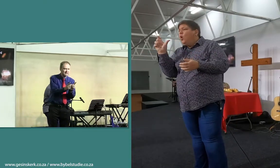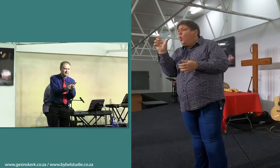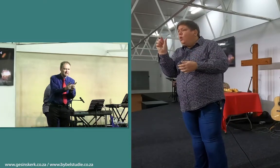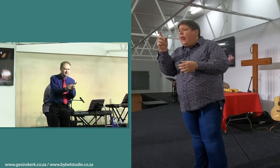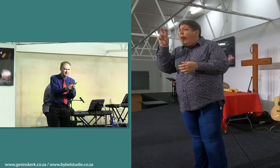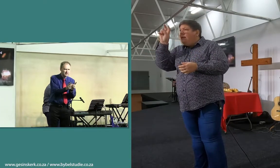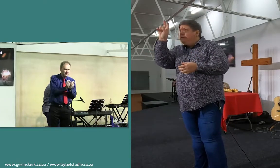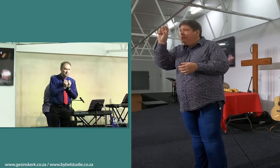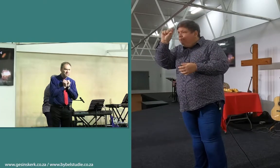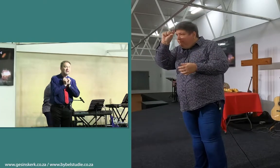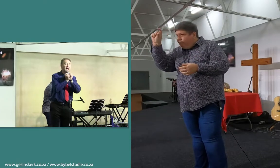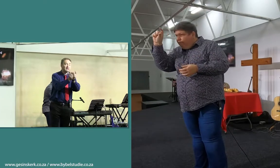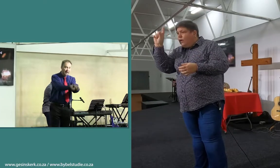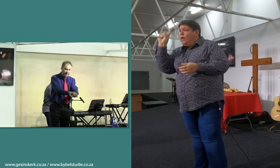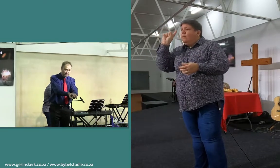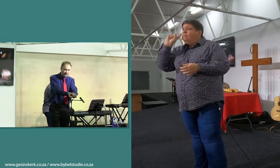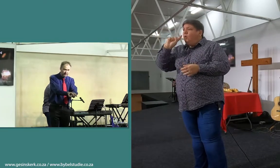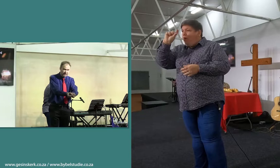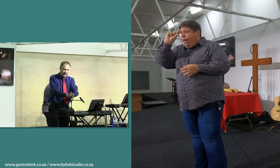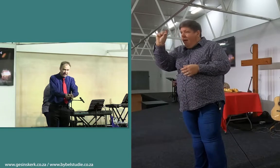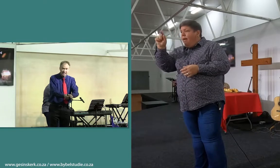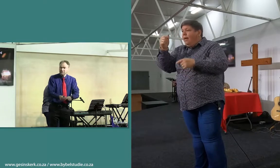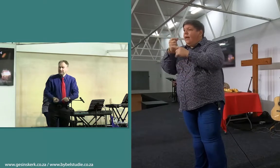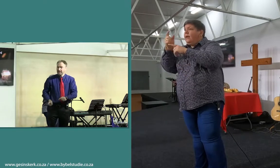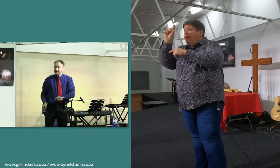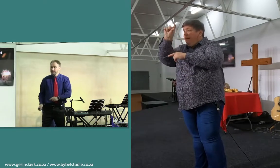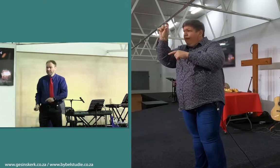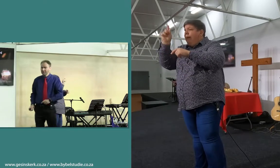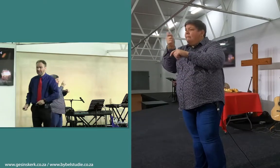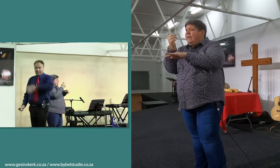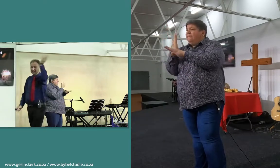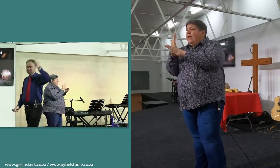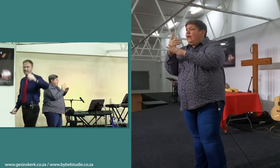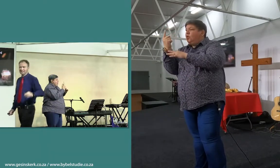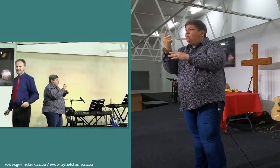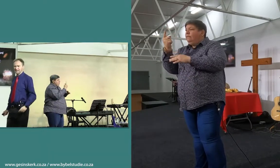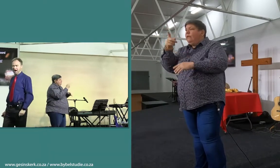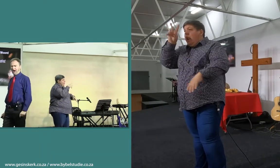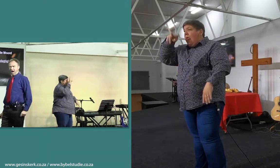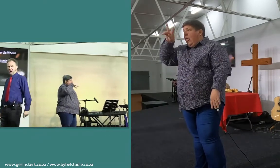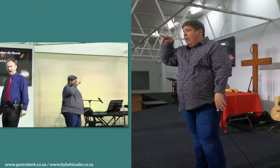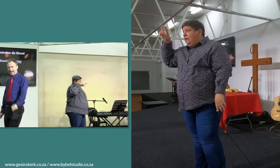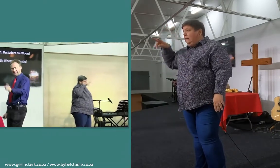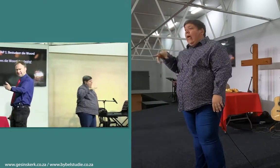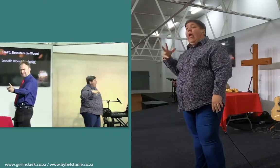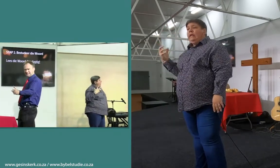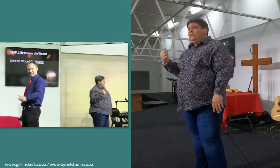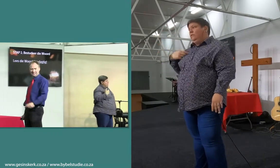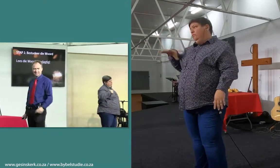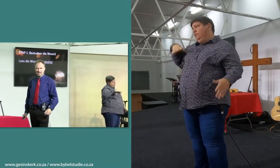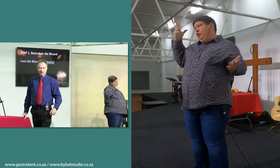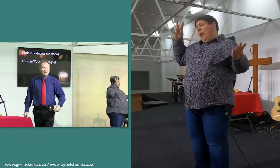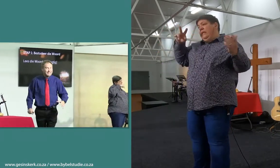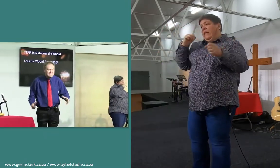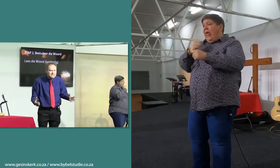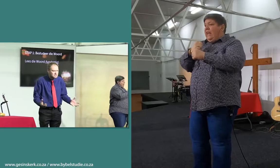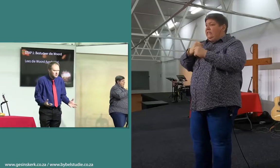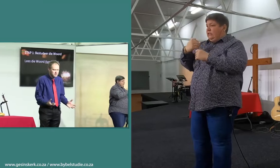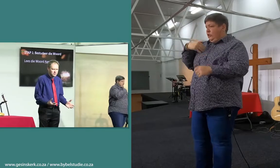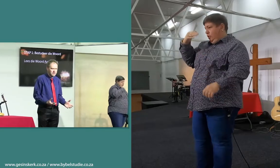lees, meer aandachtig, as wat jy, ises deurlees en sê, haha, ek het geen ises deurgelees, maar ek het niks daarvan onthou